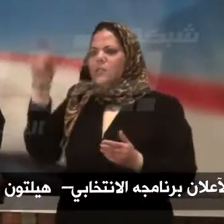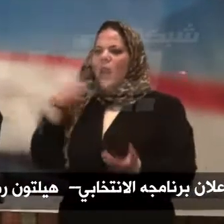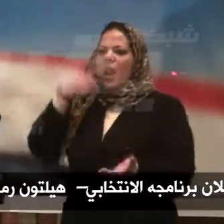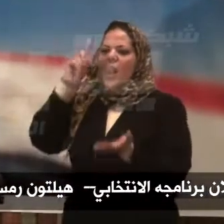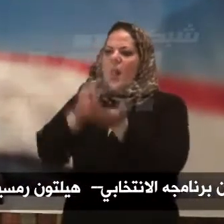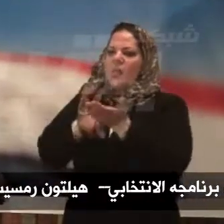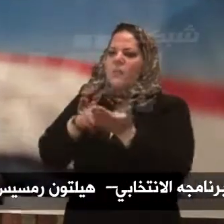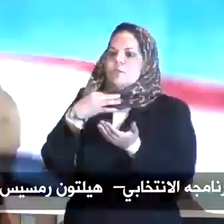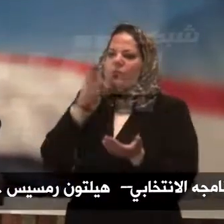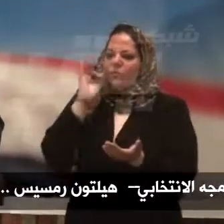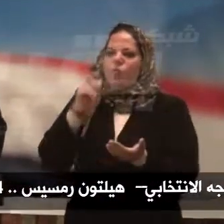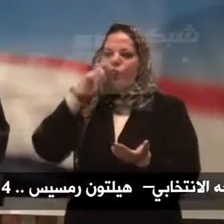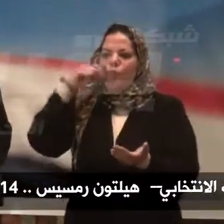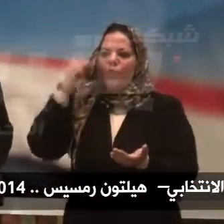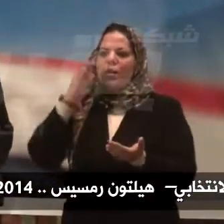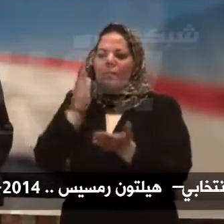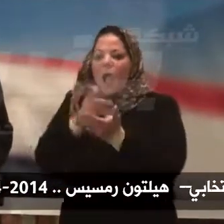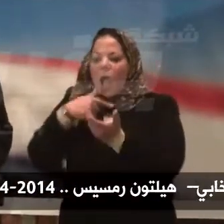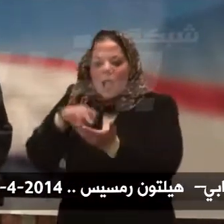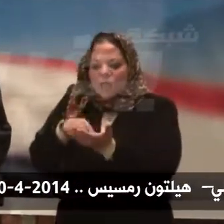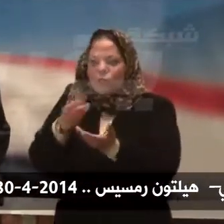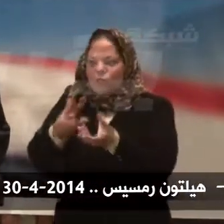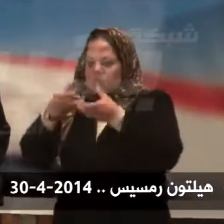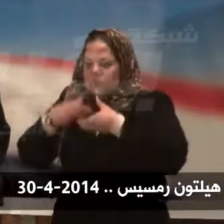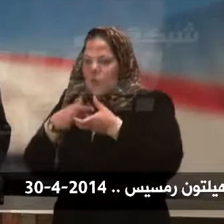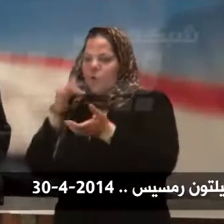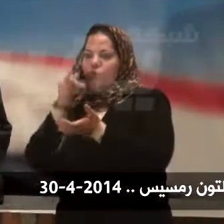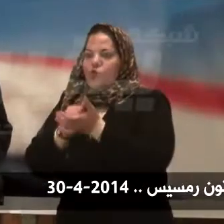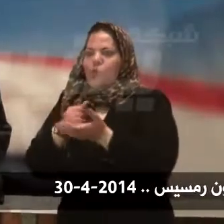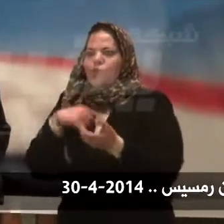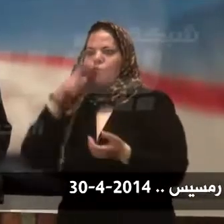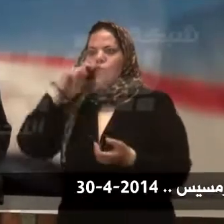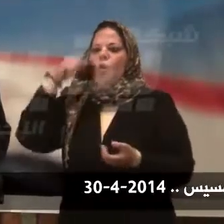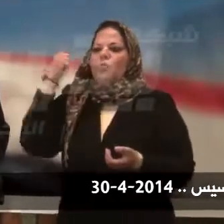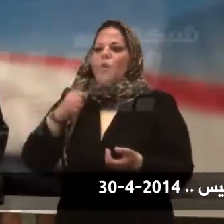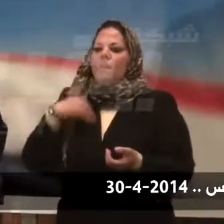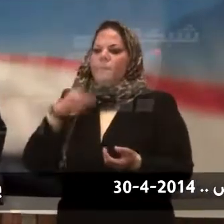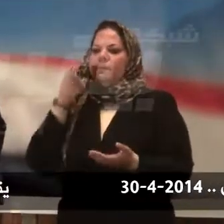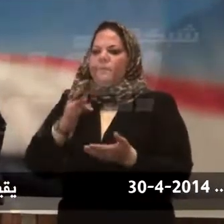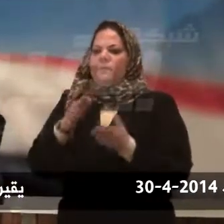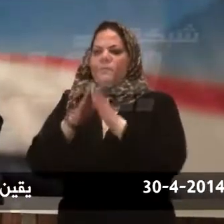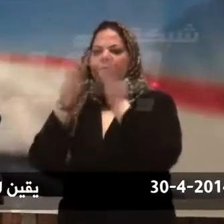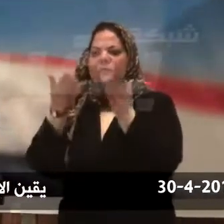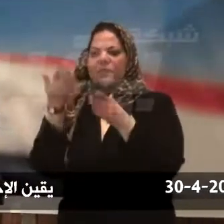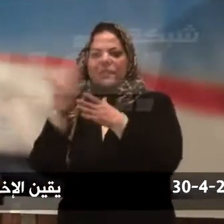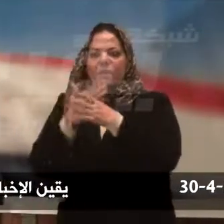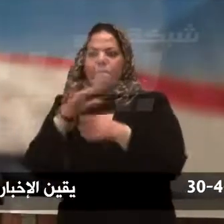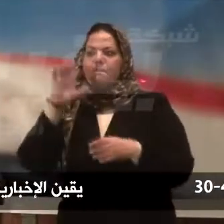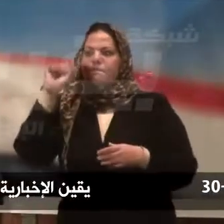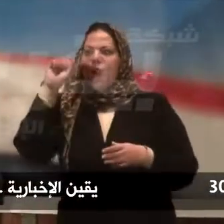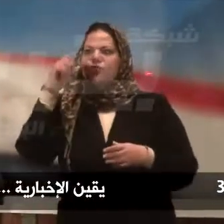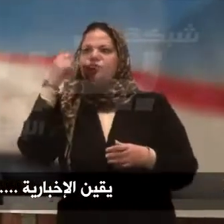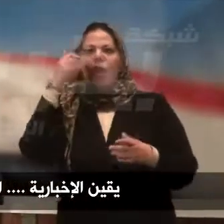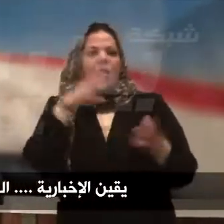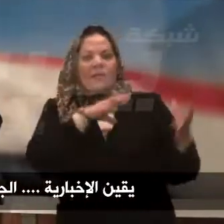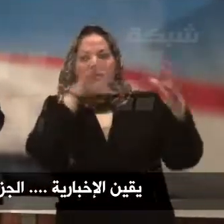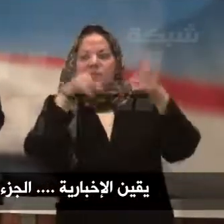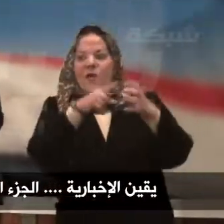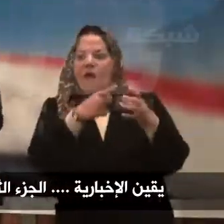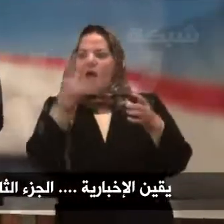فانه سيحقق محترما البرلمان الذي سيكون له رأي